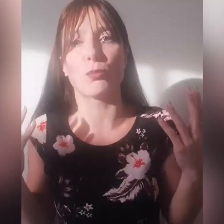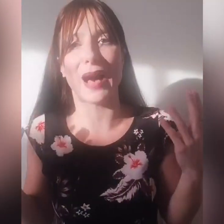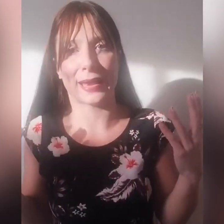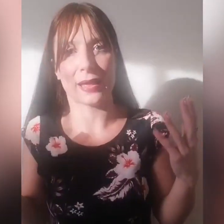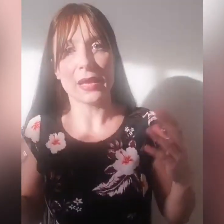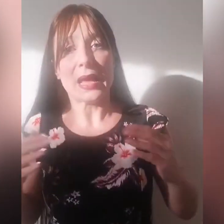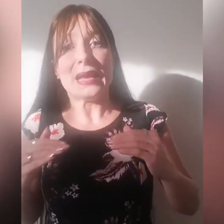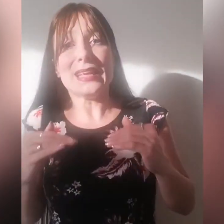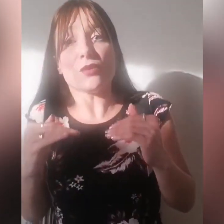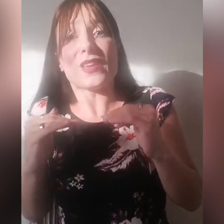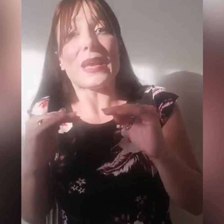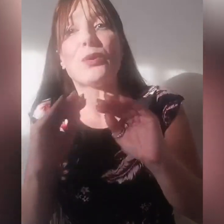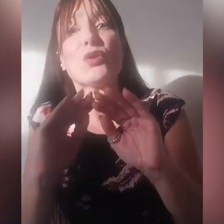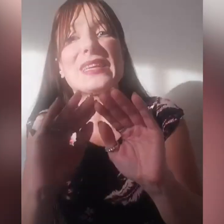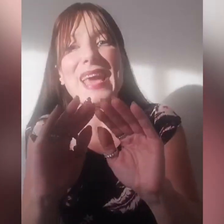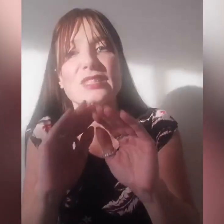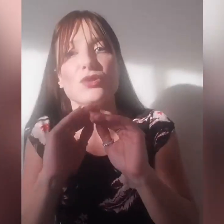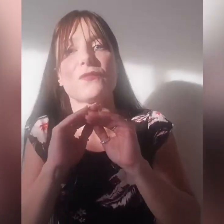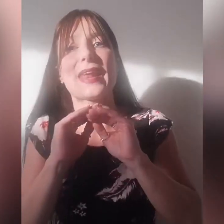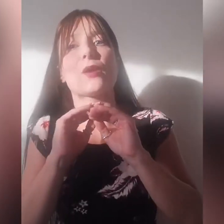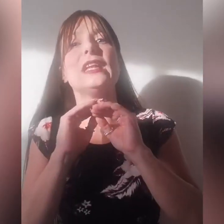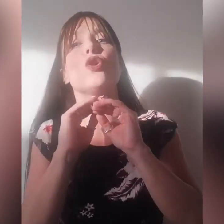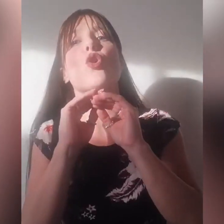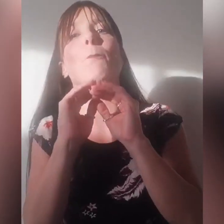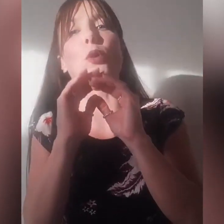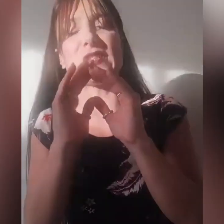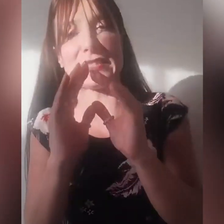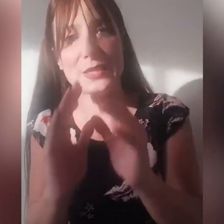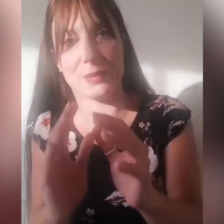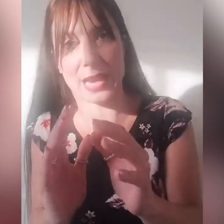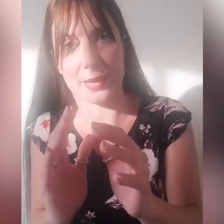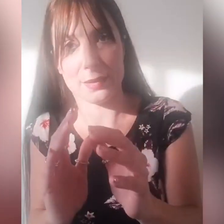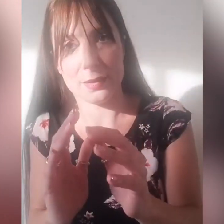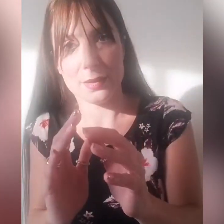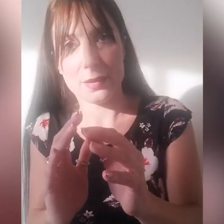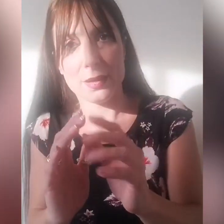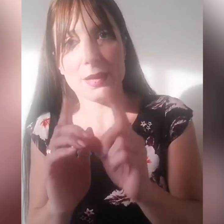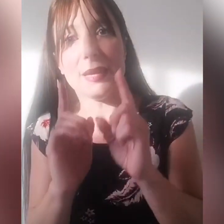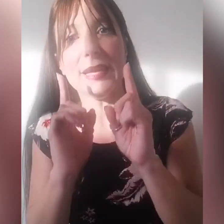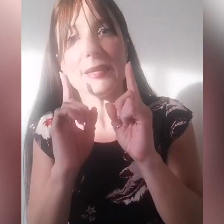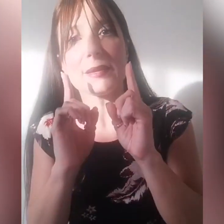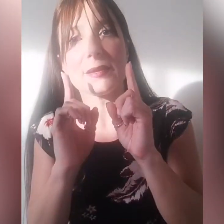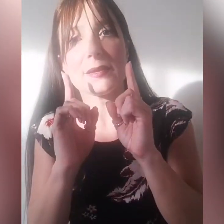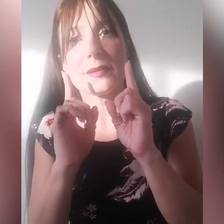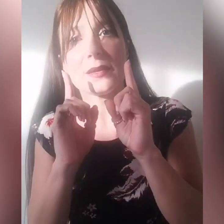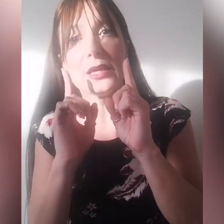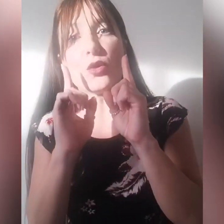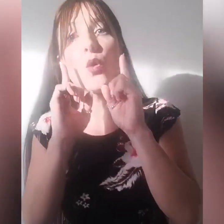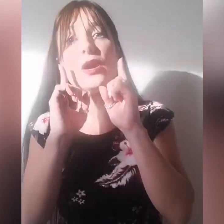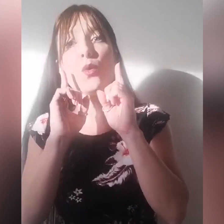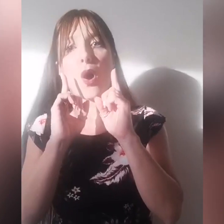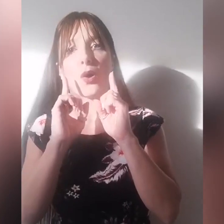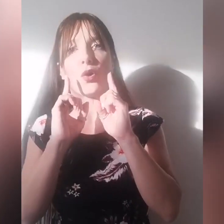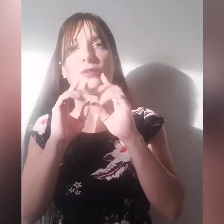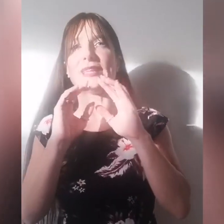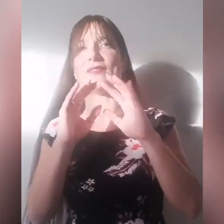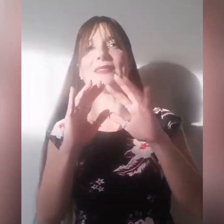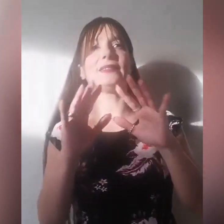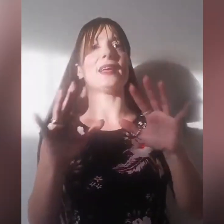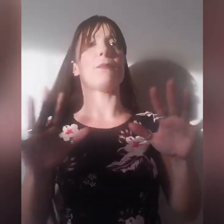umana, lì non viene più richiesto di fare il loro possibile, lì in quel luogo davanti al